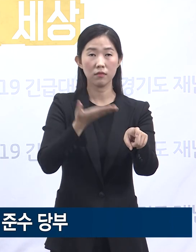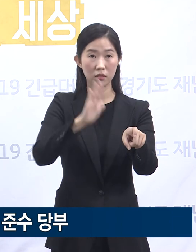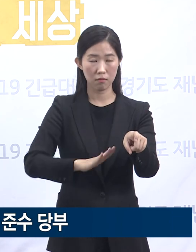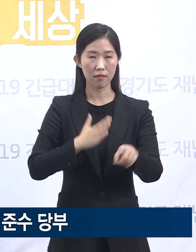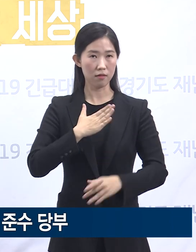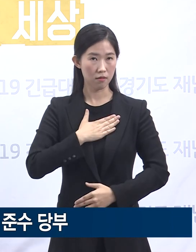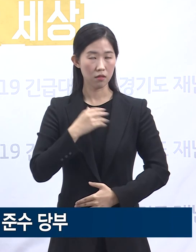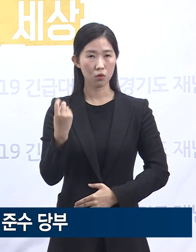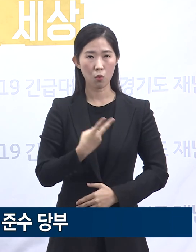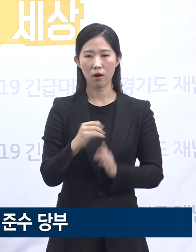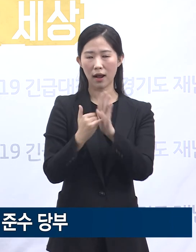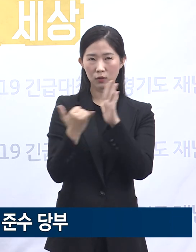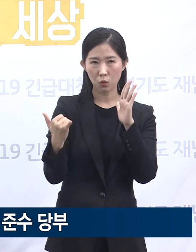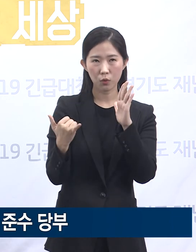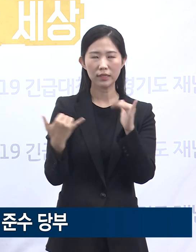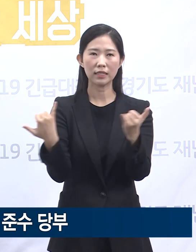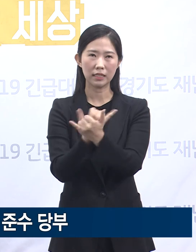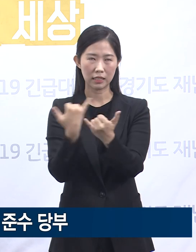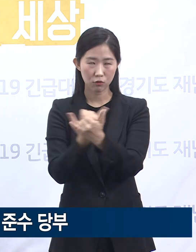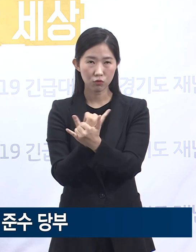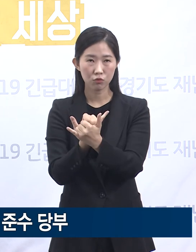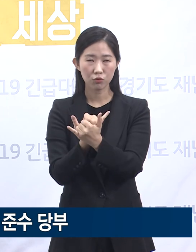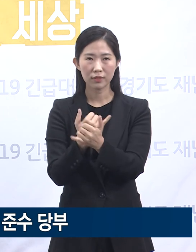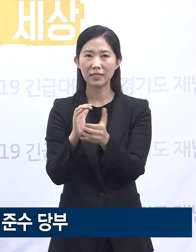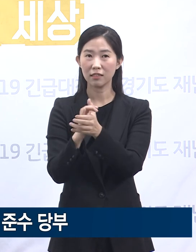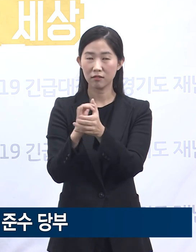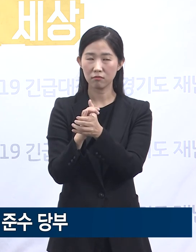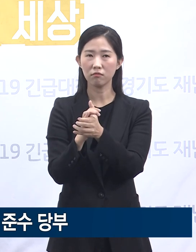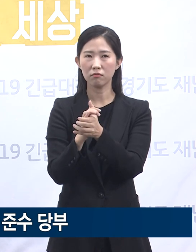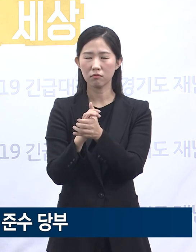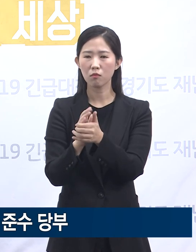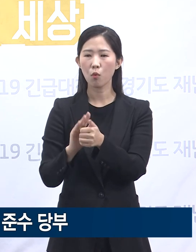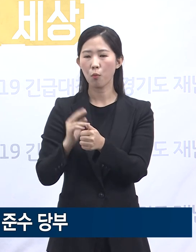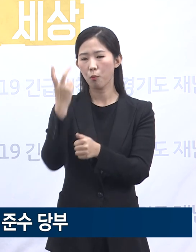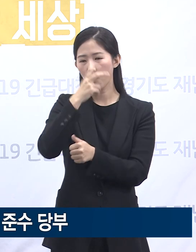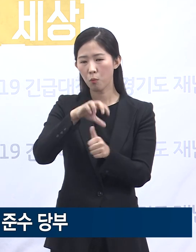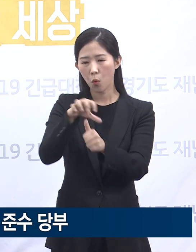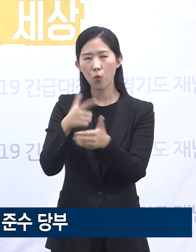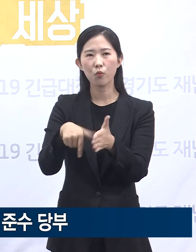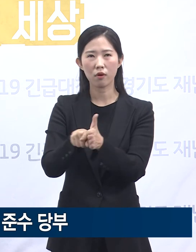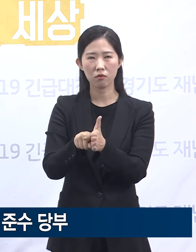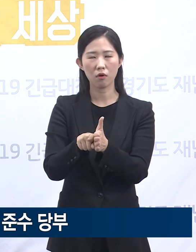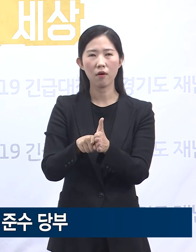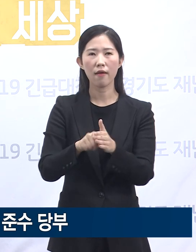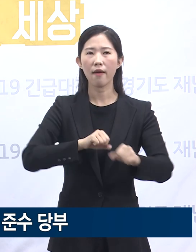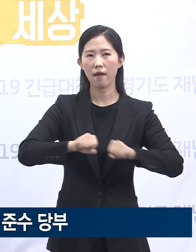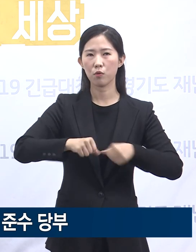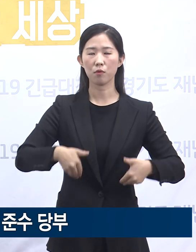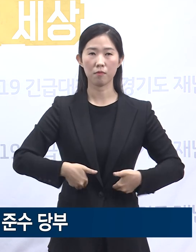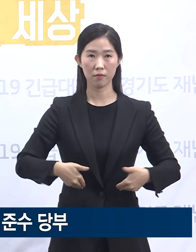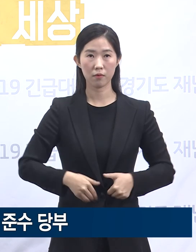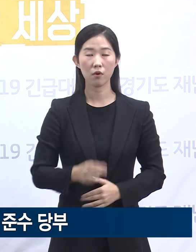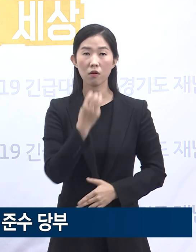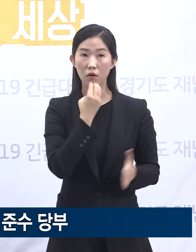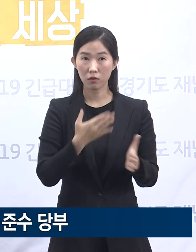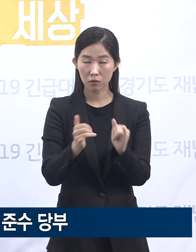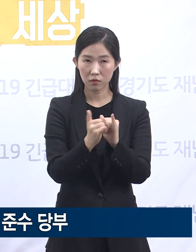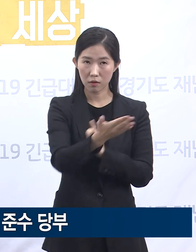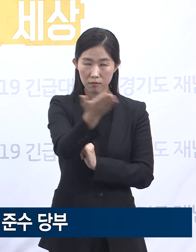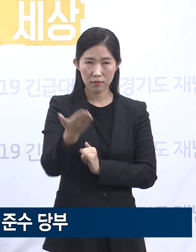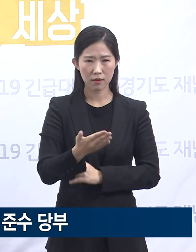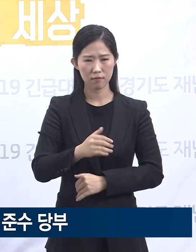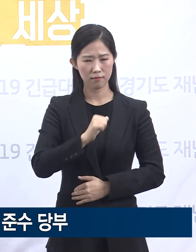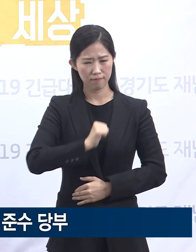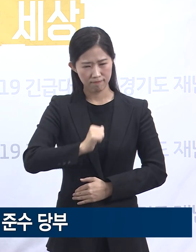지인들을 코로나19로부터 지키기 위하여 꼭 필요한 노력입니다. 경기도 또한 도민 여러분들과 함께 힘든 시간을